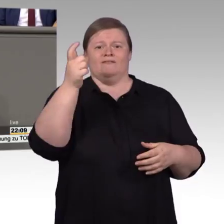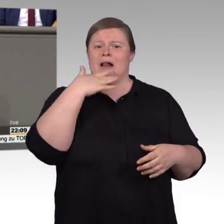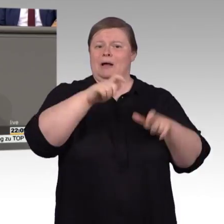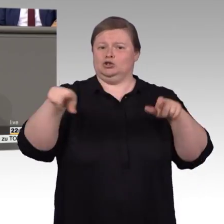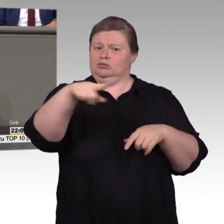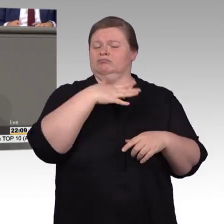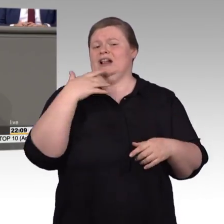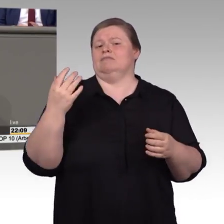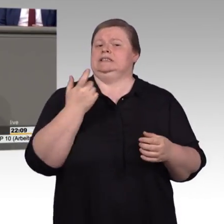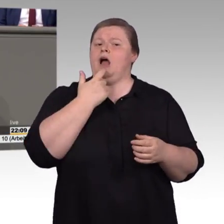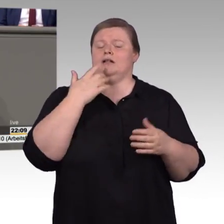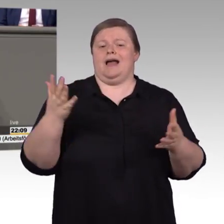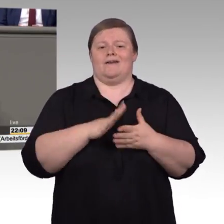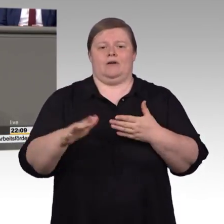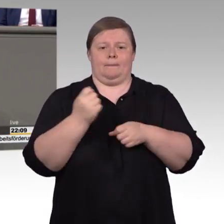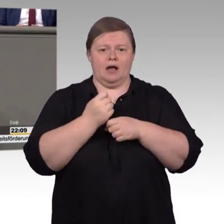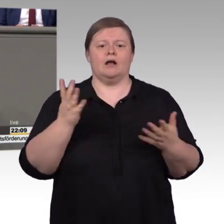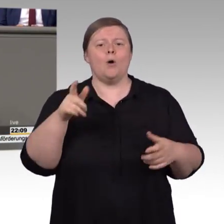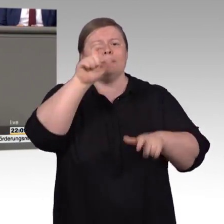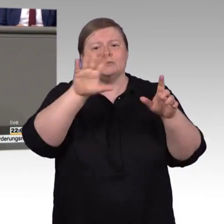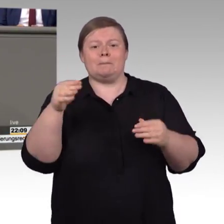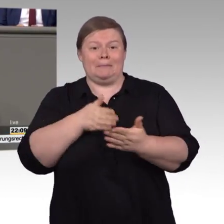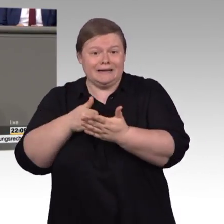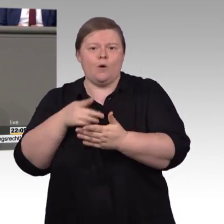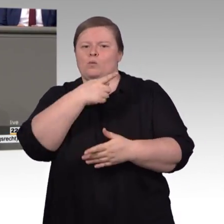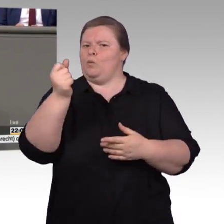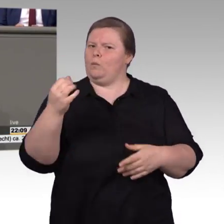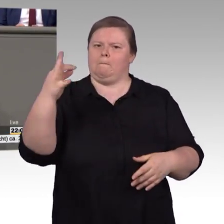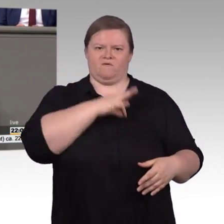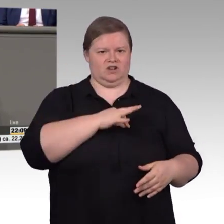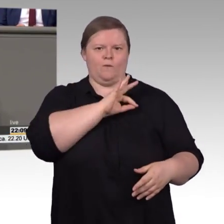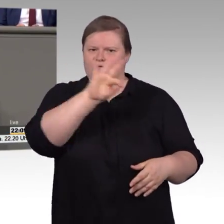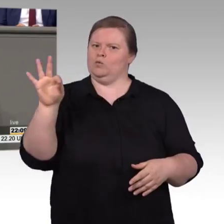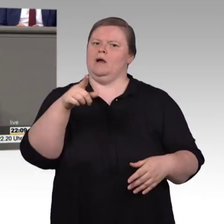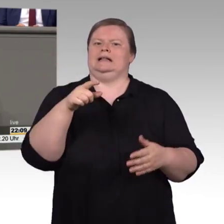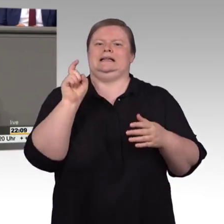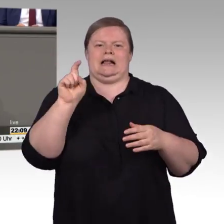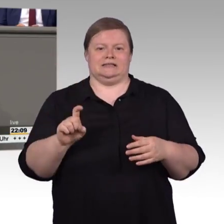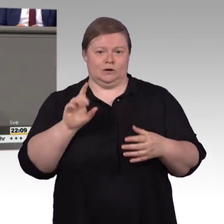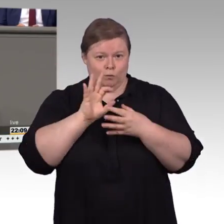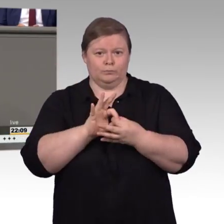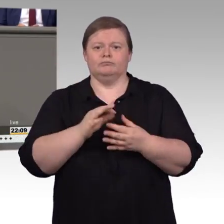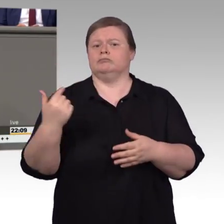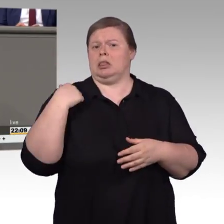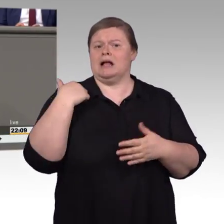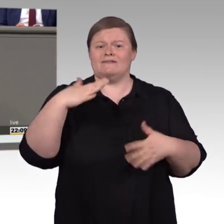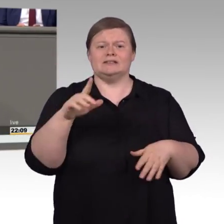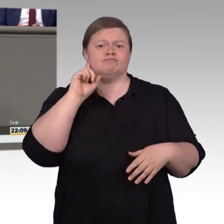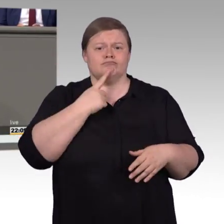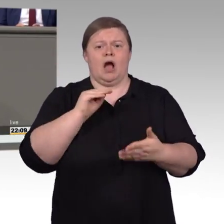der Barrierefreiheit gewesen ist. Ich zitiere. Chatnachrichten, Foren, plötzlich war mühelose Kommunikation